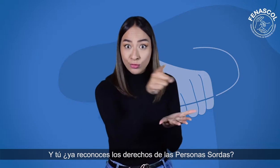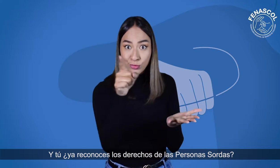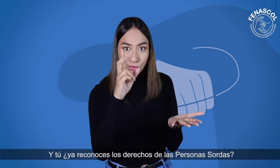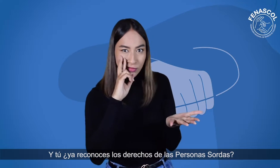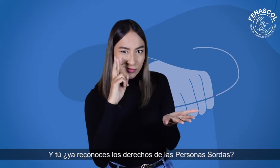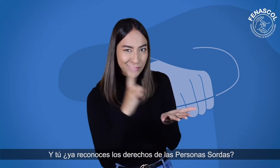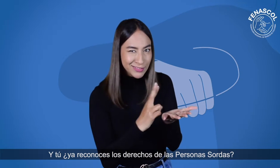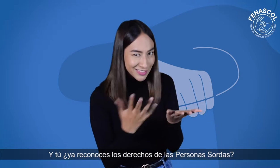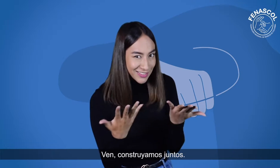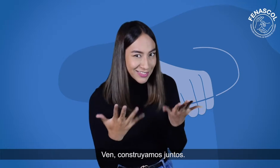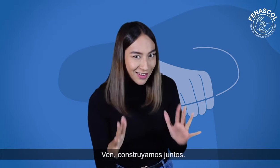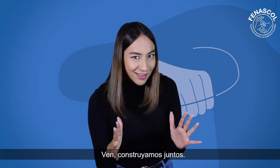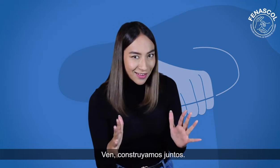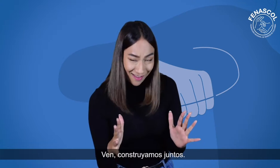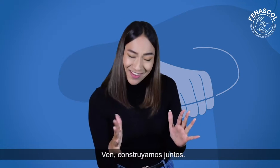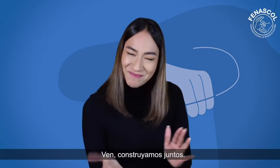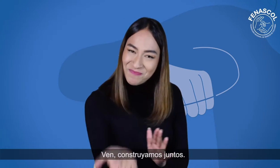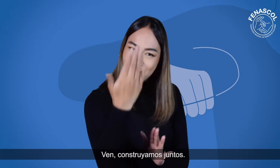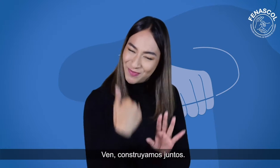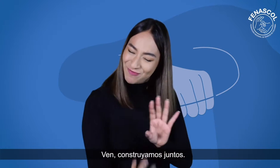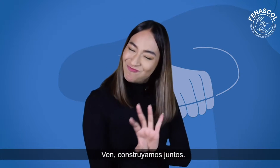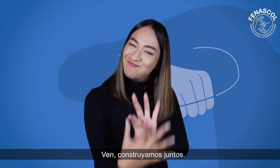sordas? Ven, construyamos juntos.